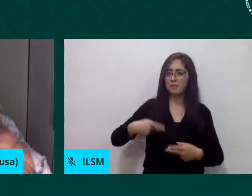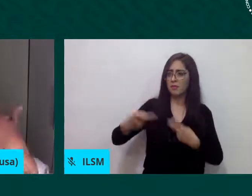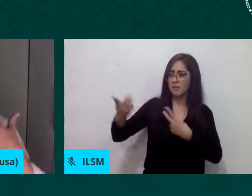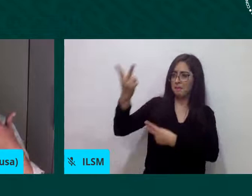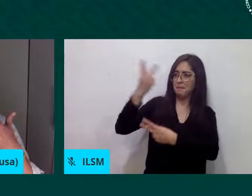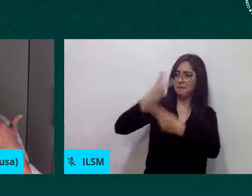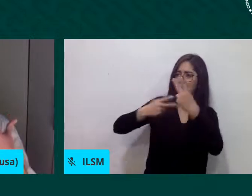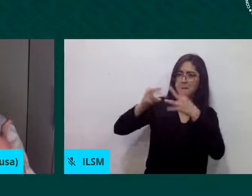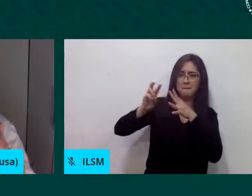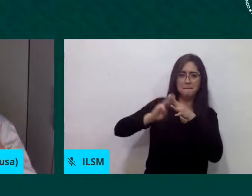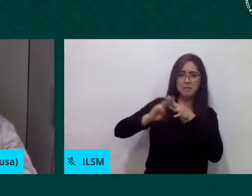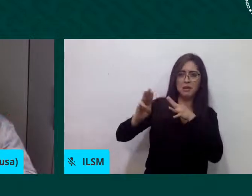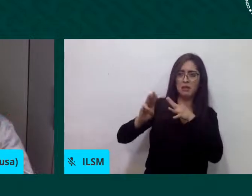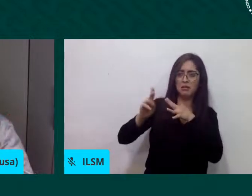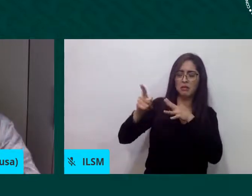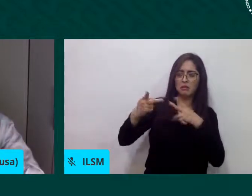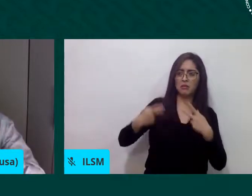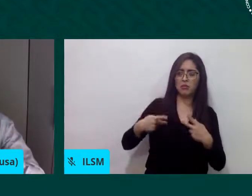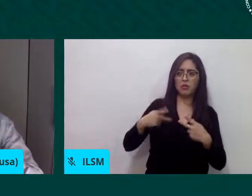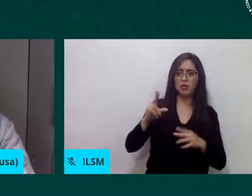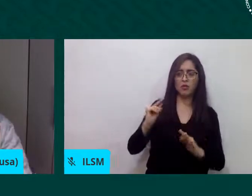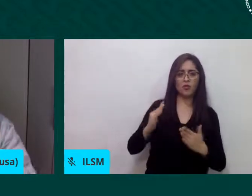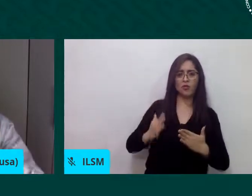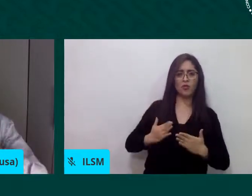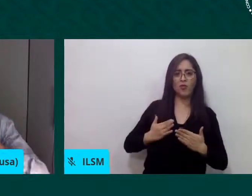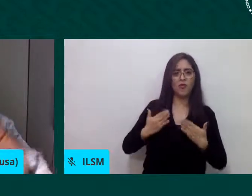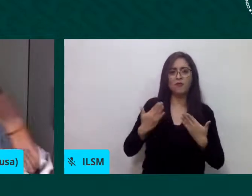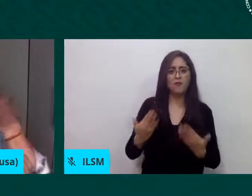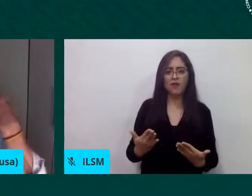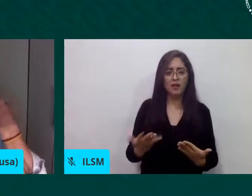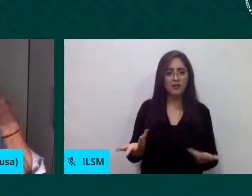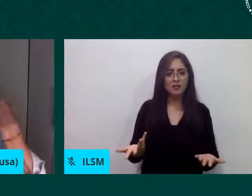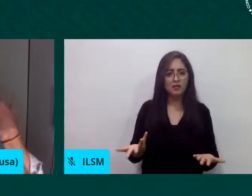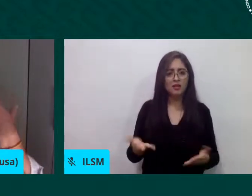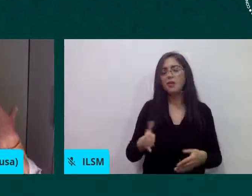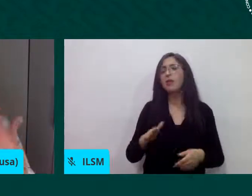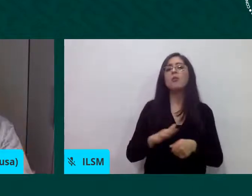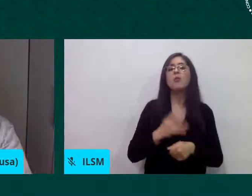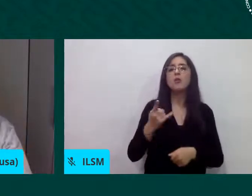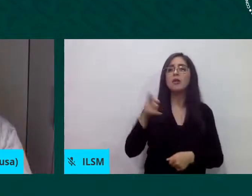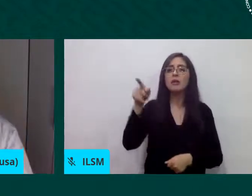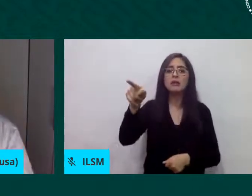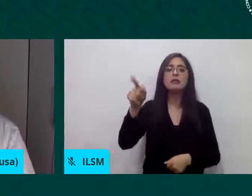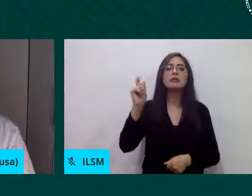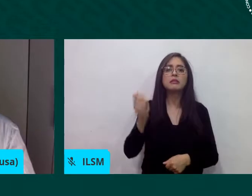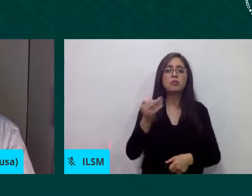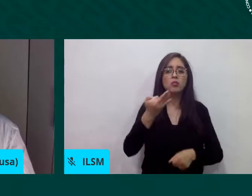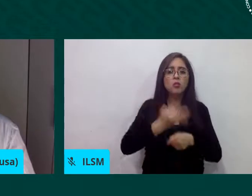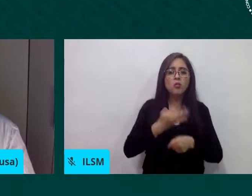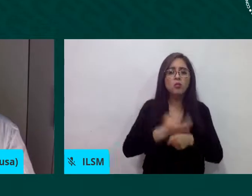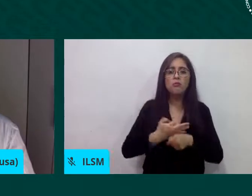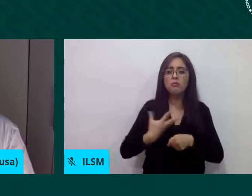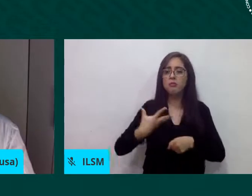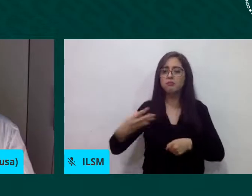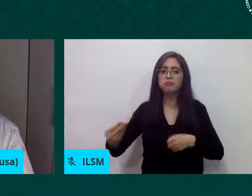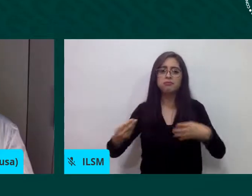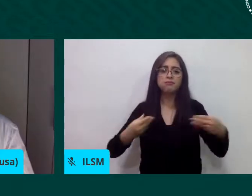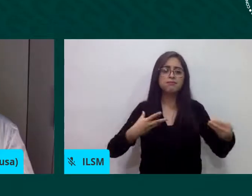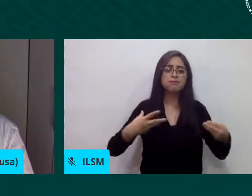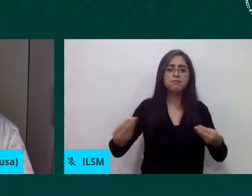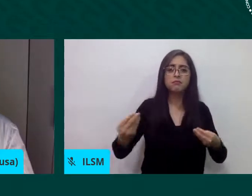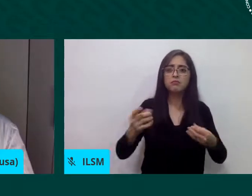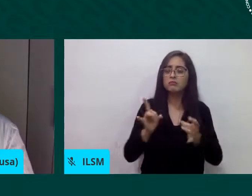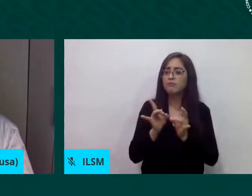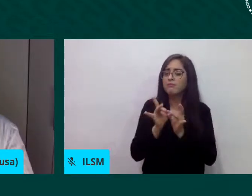como se puede decir con la pandemia todo es más fuerte ¿no? entonces es un